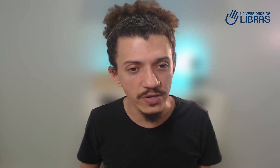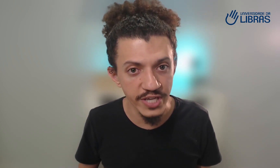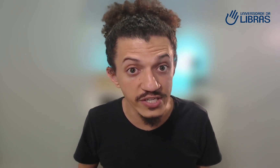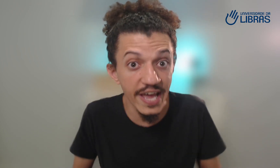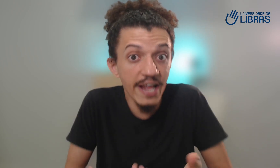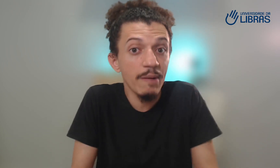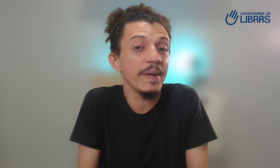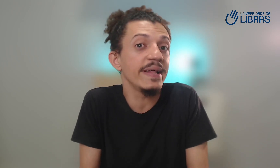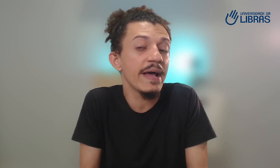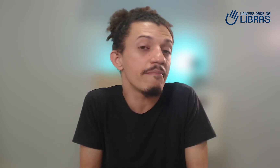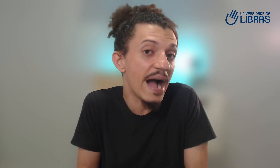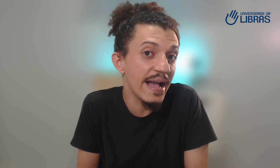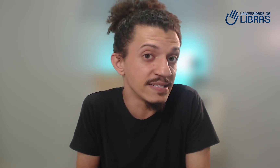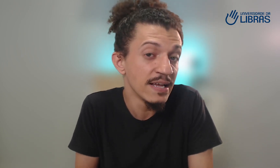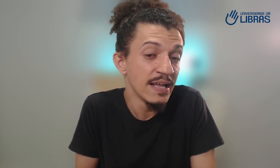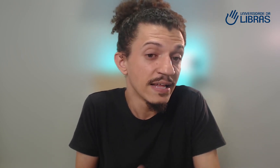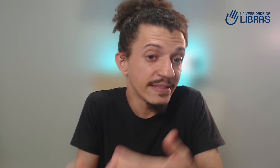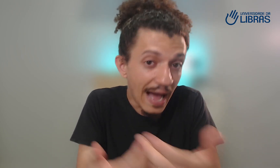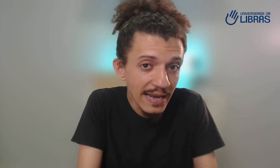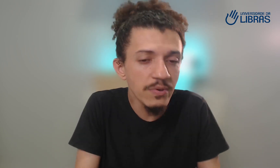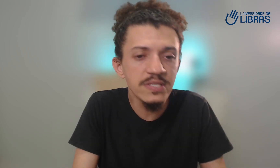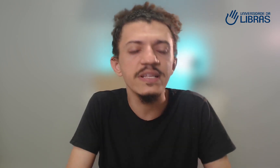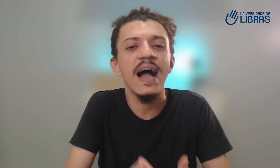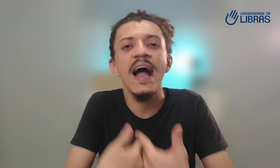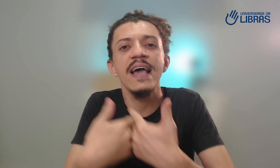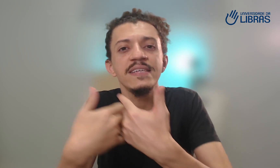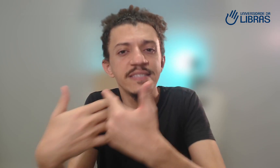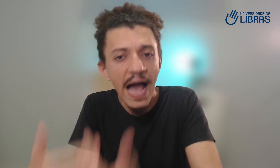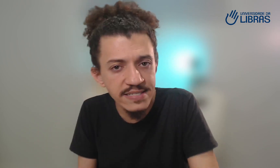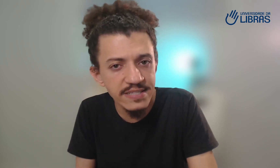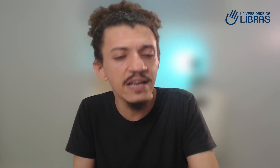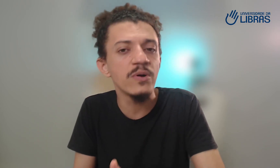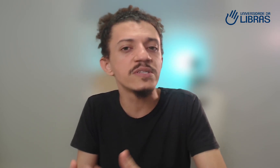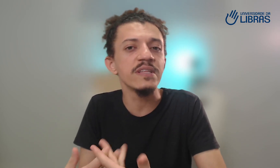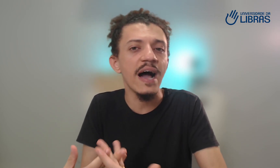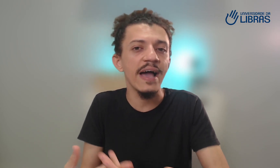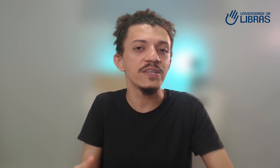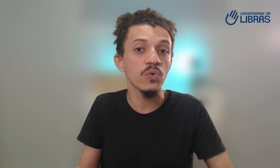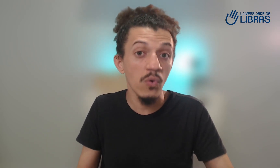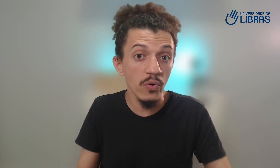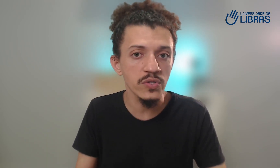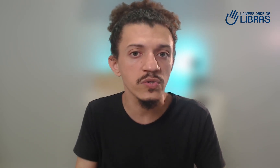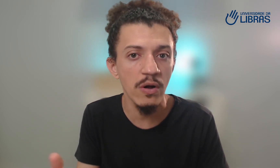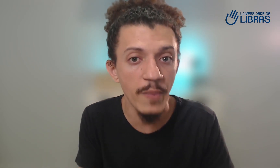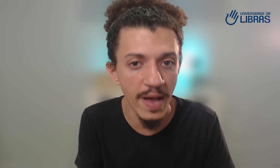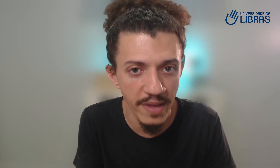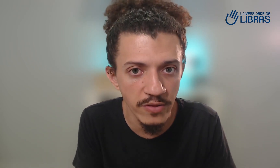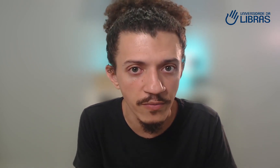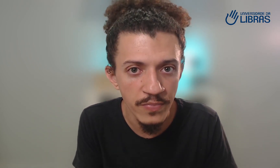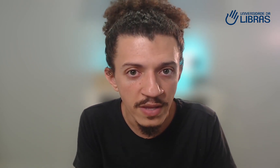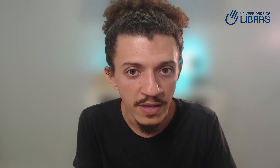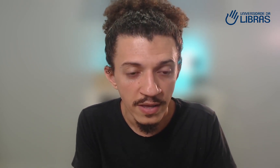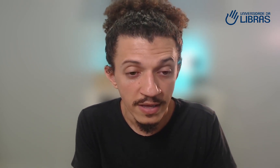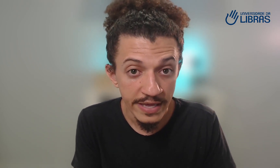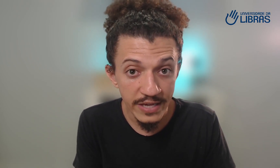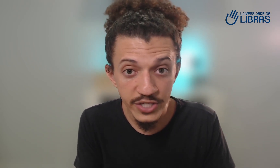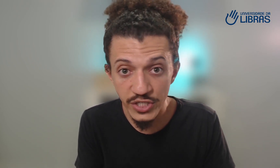com a gente, querendo aprender mais da Língua de Sinais, da Escrita de Língua de Sinais, com o nosso acompanhamento, que a gente